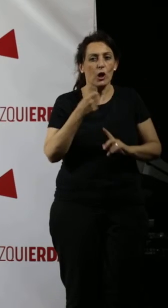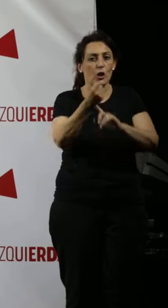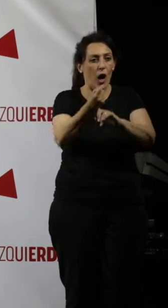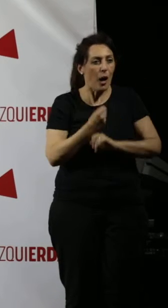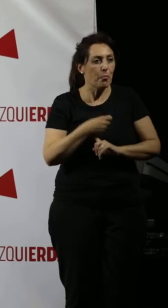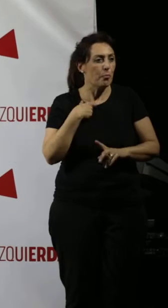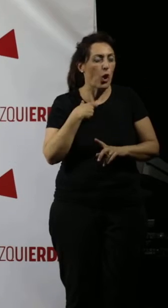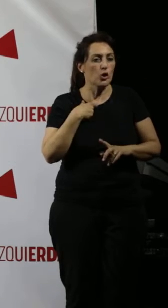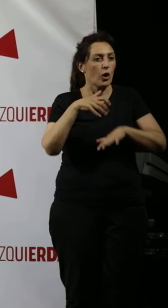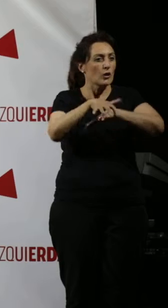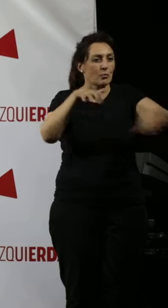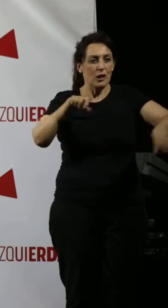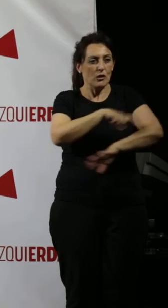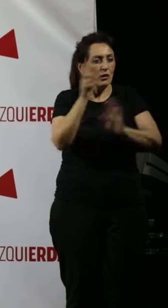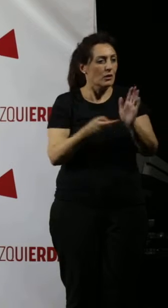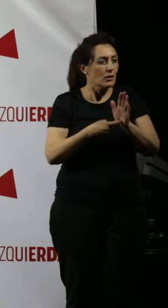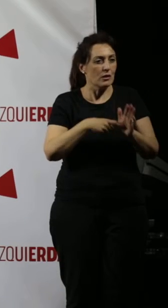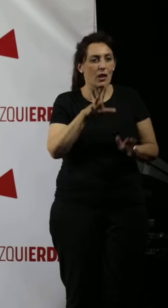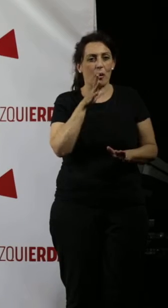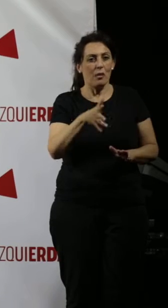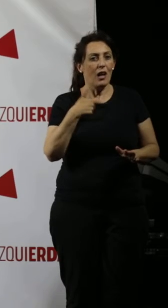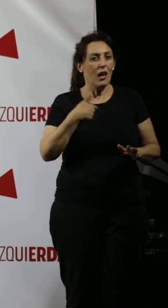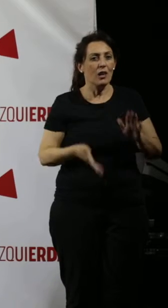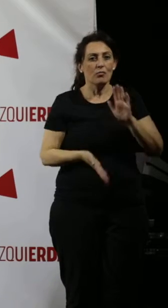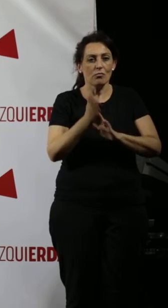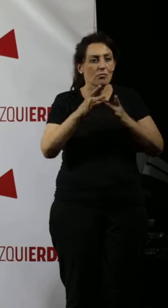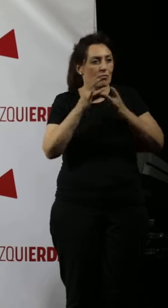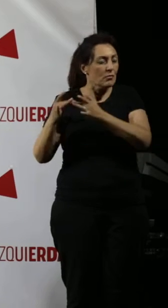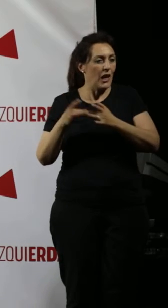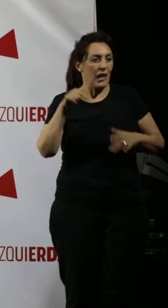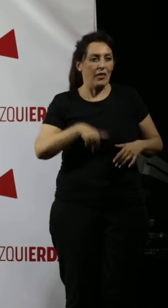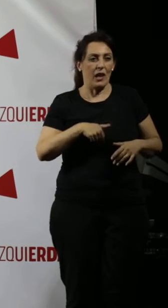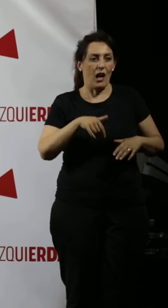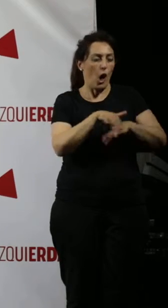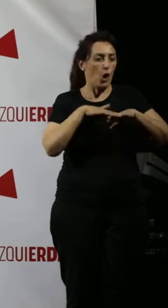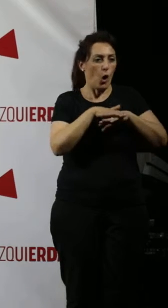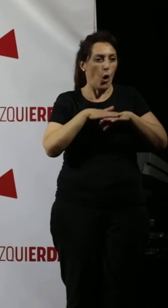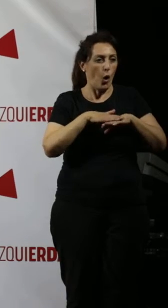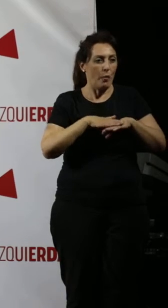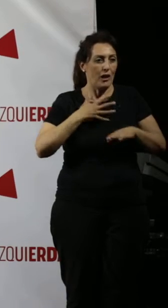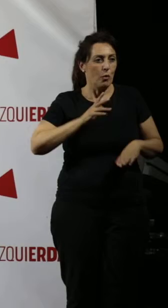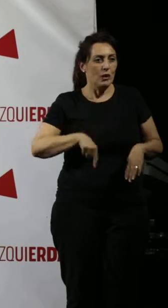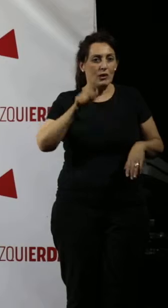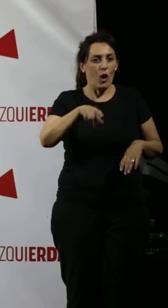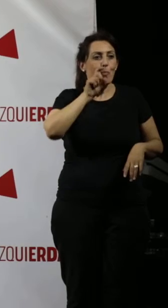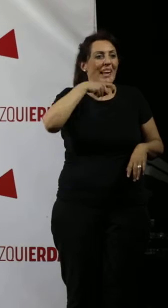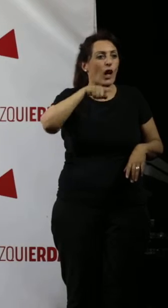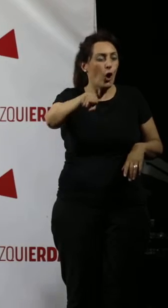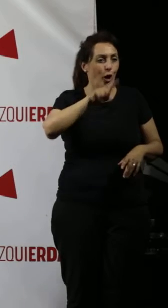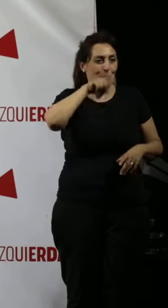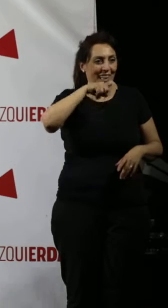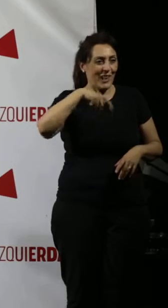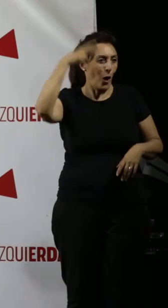masivo a esta candidatura, a un apoyo masivo para que lidere el gobierno municipal. Perico, o Pedro,